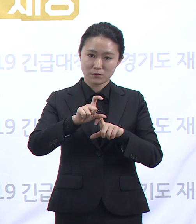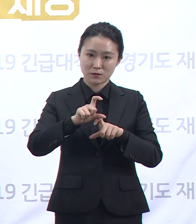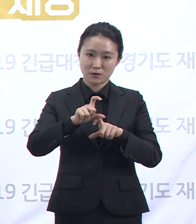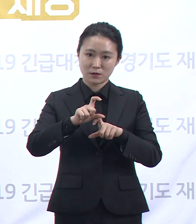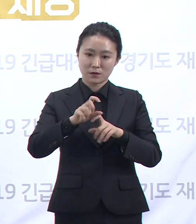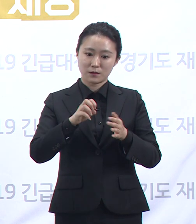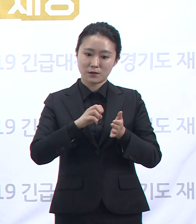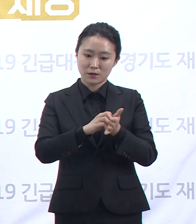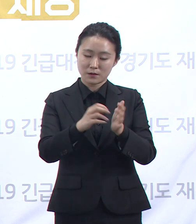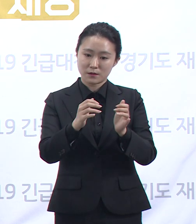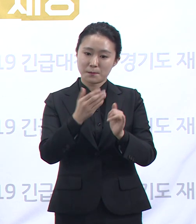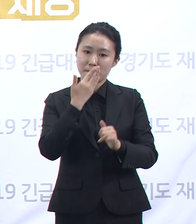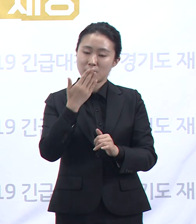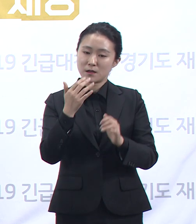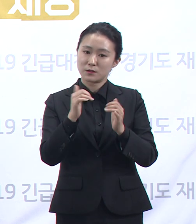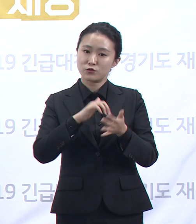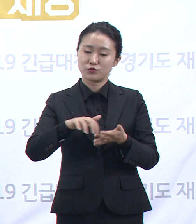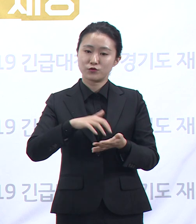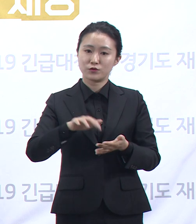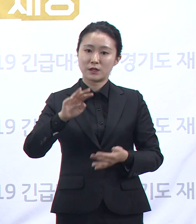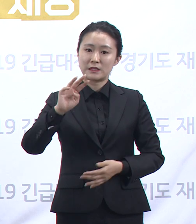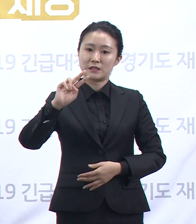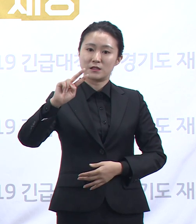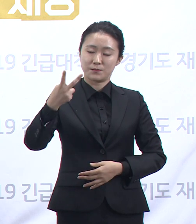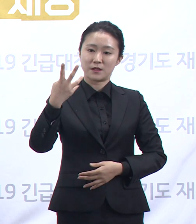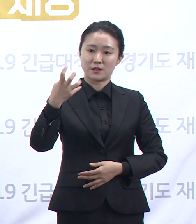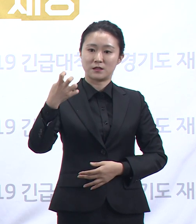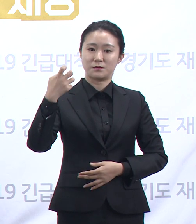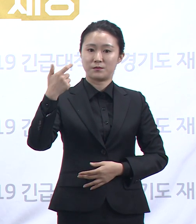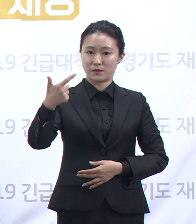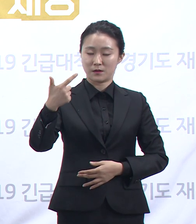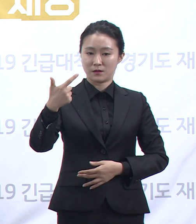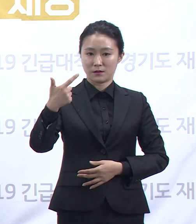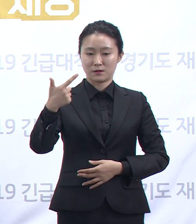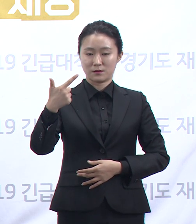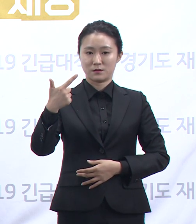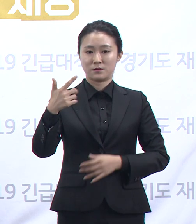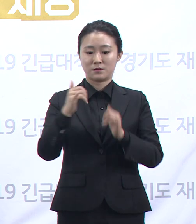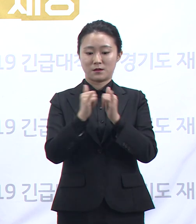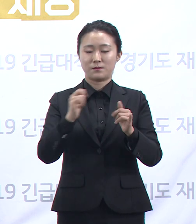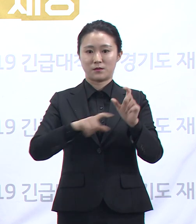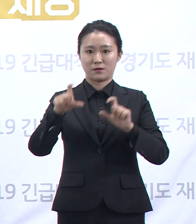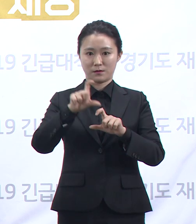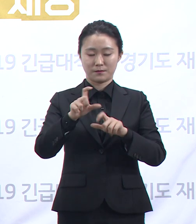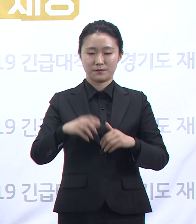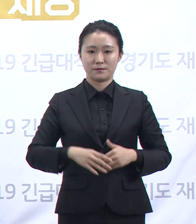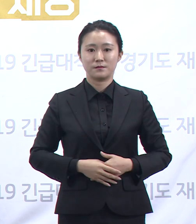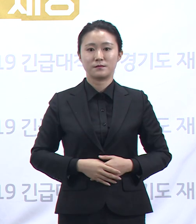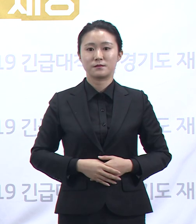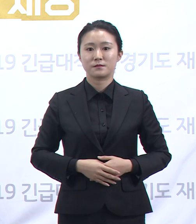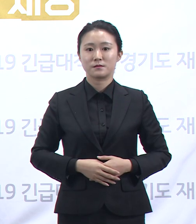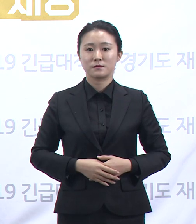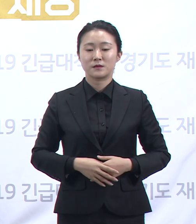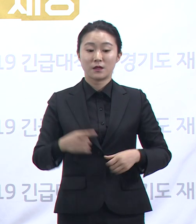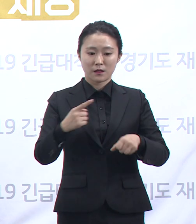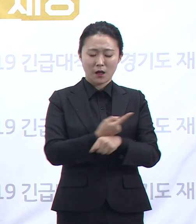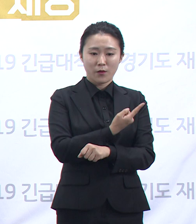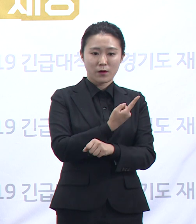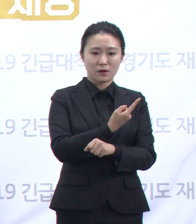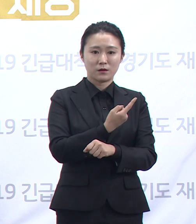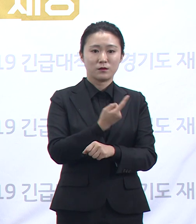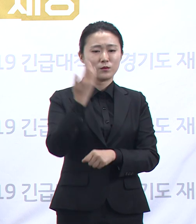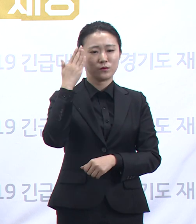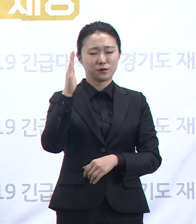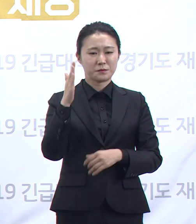최근 야외활동을 즐기기 좋은 날씨가 되면서 산행, 캠핑 등을 즐기는 분들이 늘고 있습니다. 야외활동 시 방역수칙